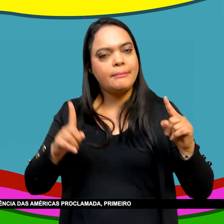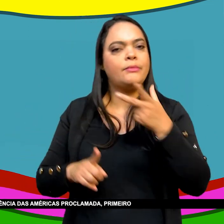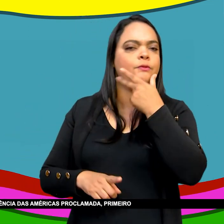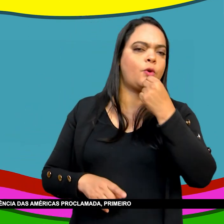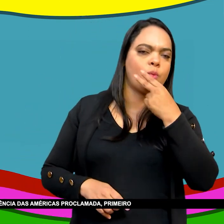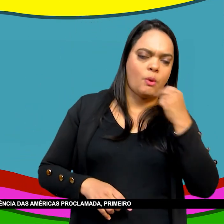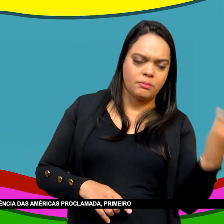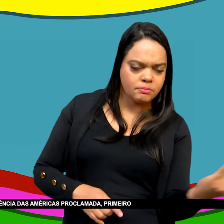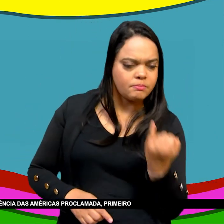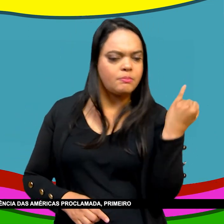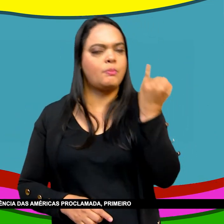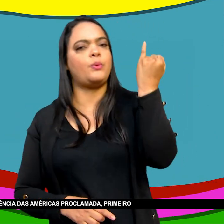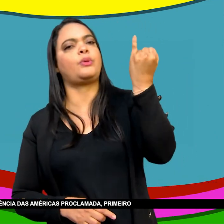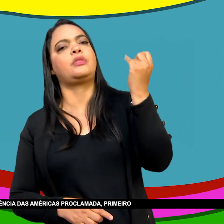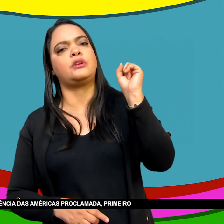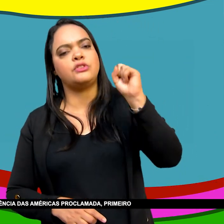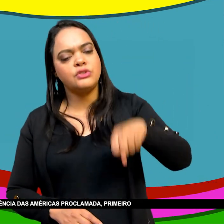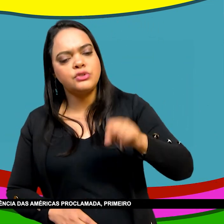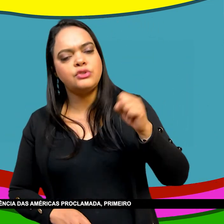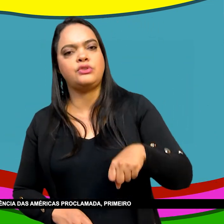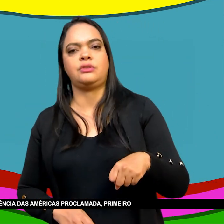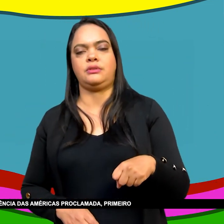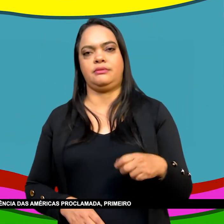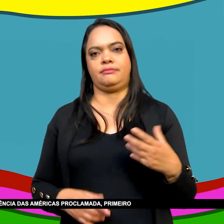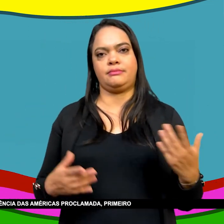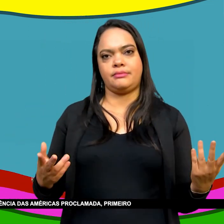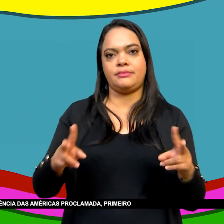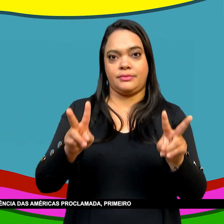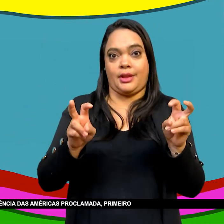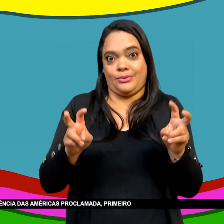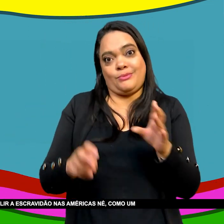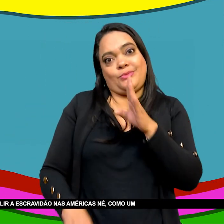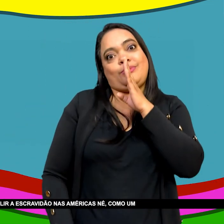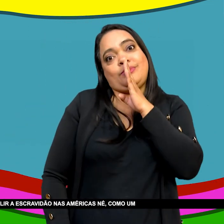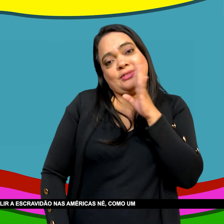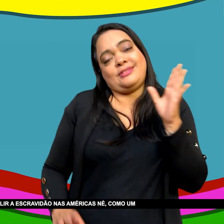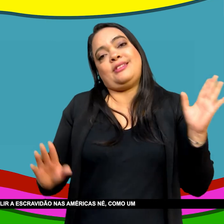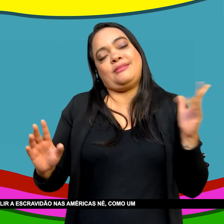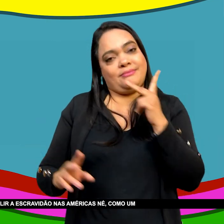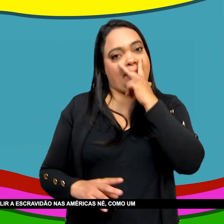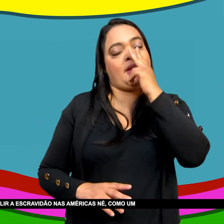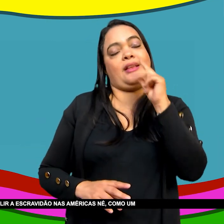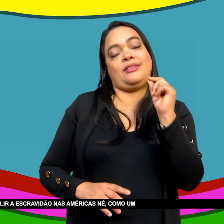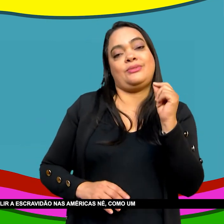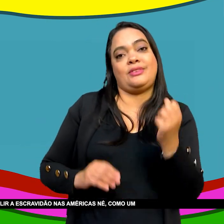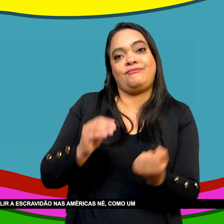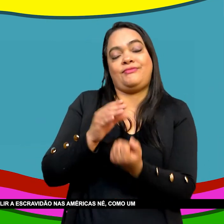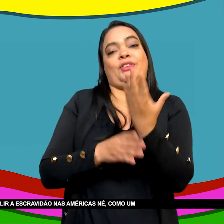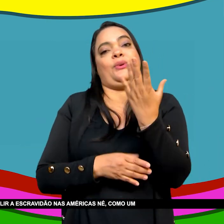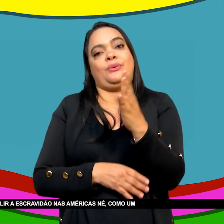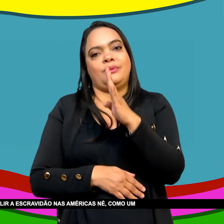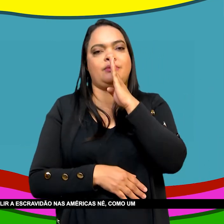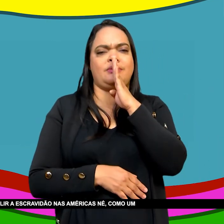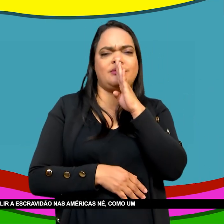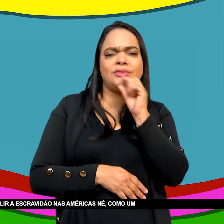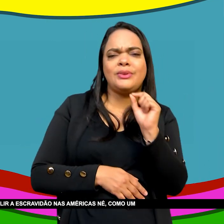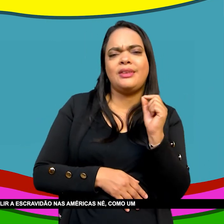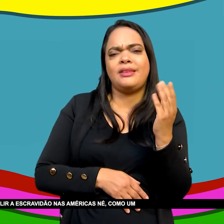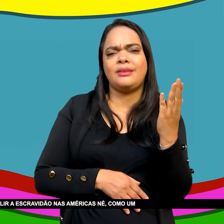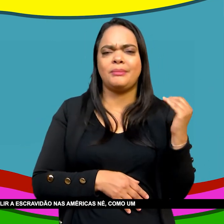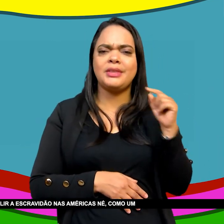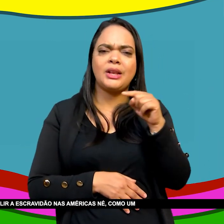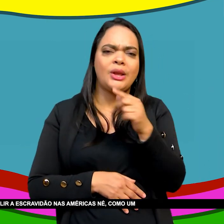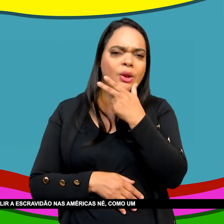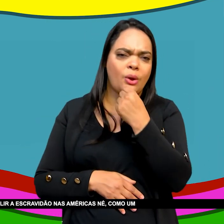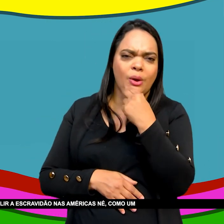Foi A segunda independência Das Américas Proclamada Primeiro Estados Unidos Segundo Haiti Foi o